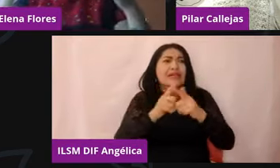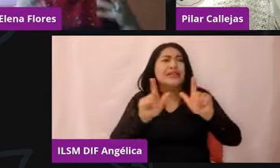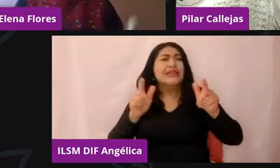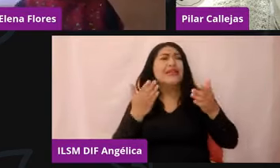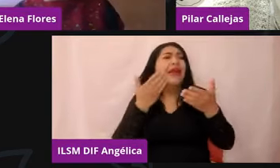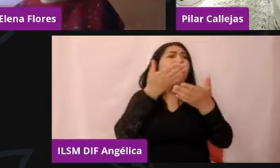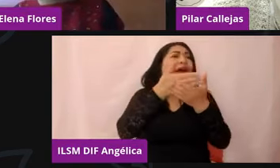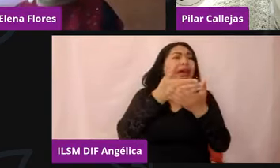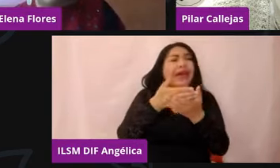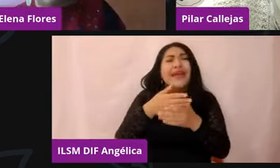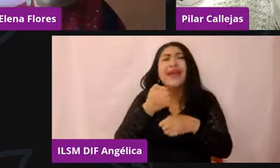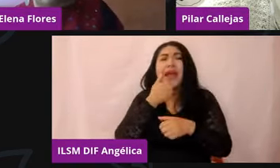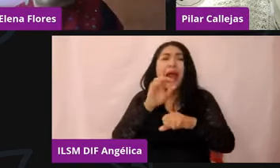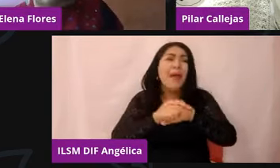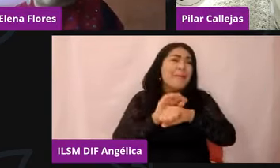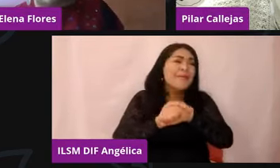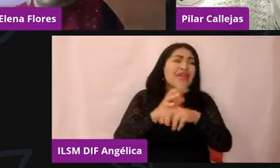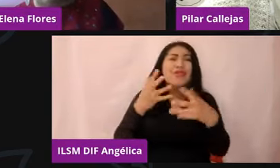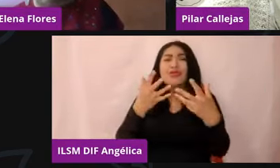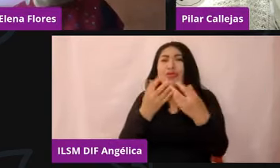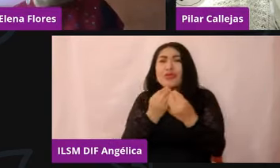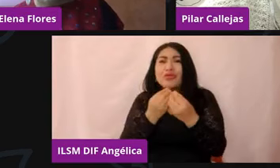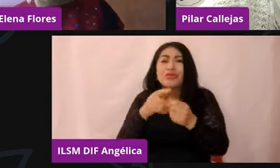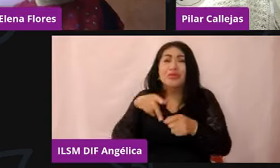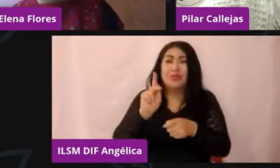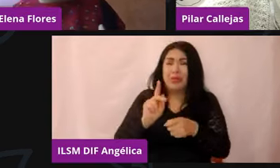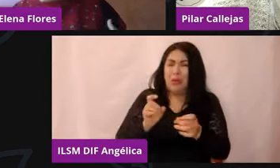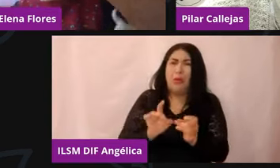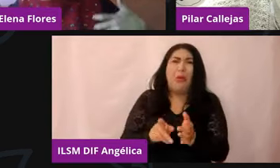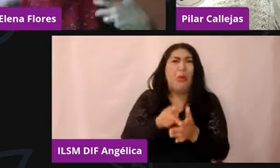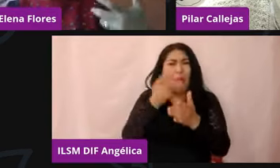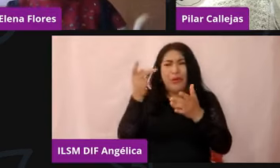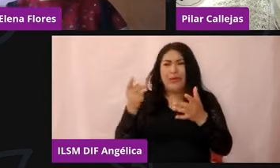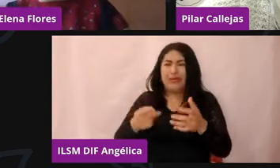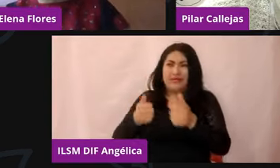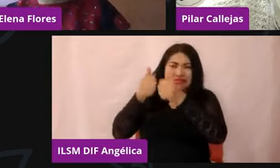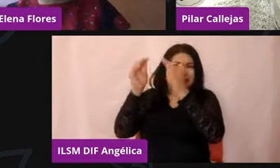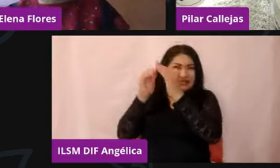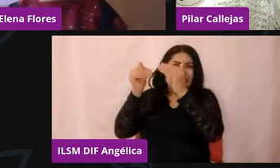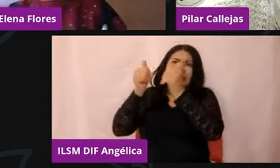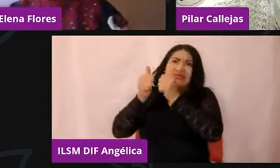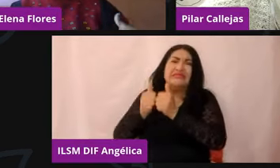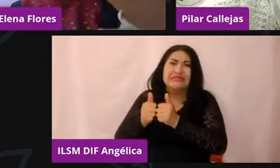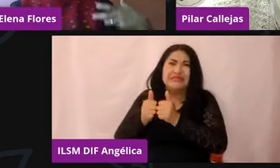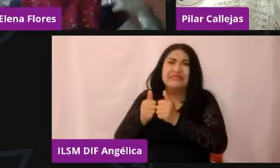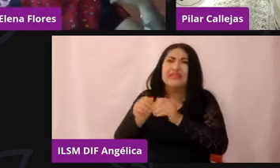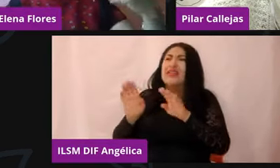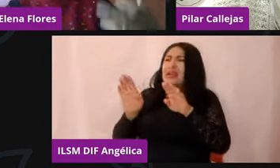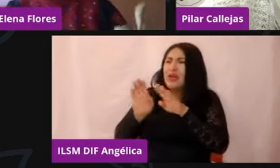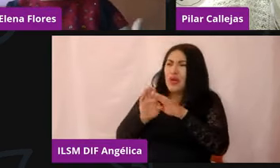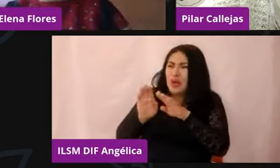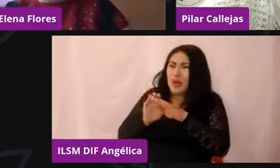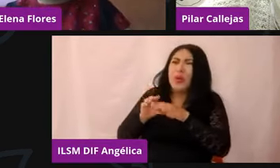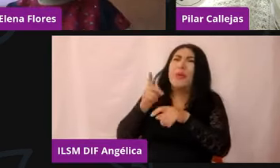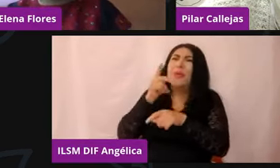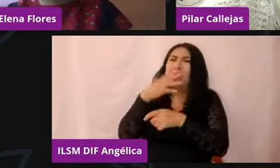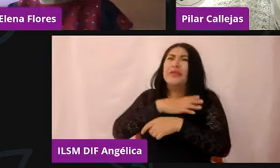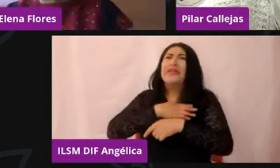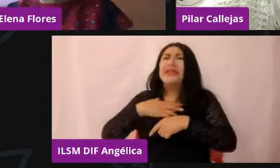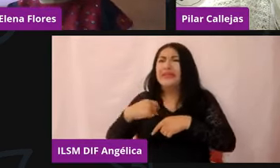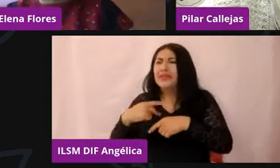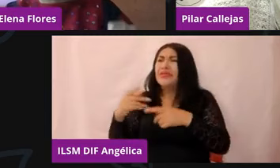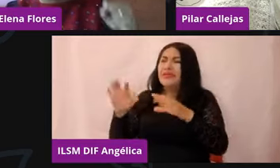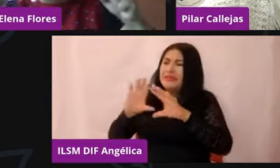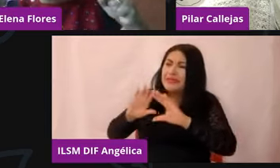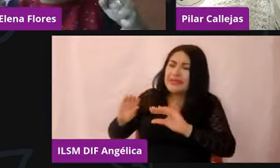pronto vuelven al confinamiento en casa. ¿Cómo explicar a las hijas y a los hijos? ¿Cómo coadyuvar con estrategias